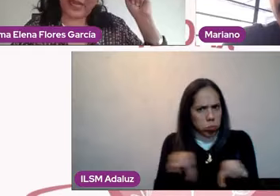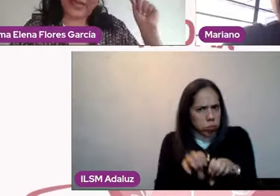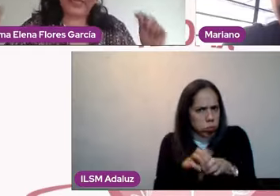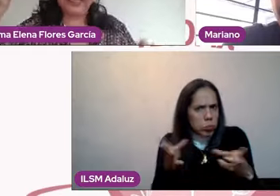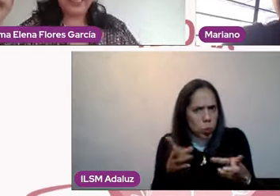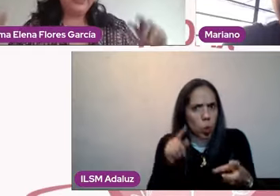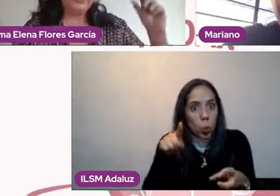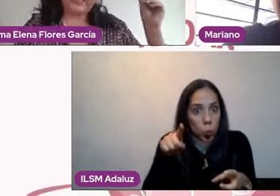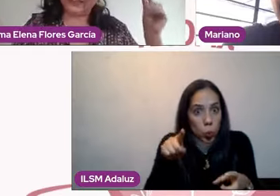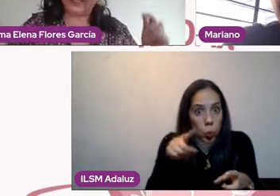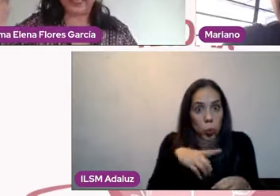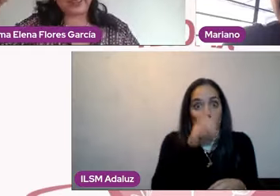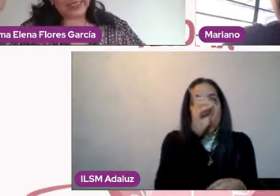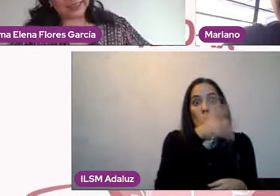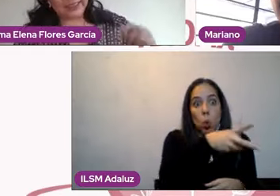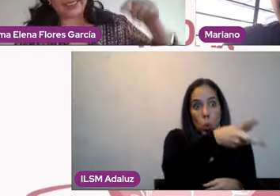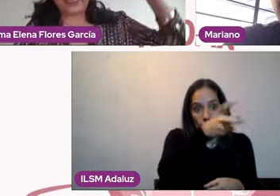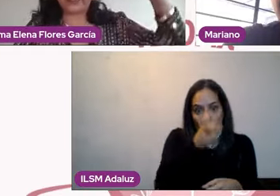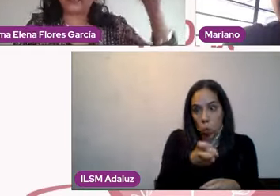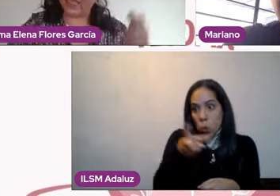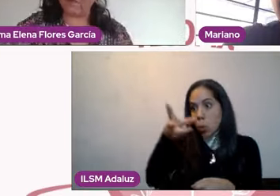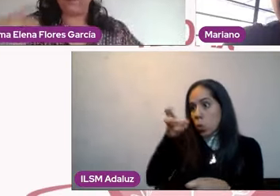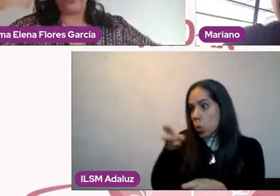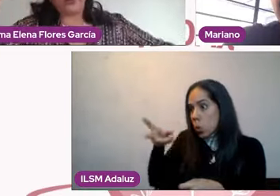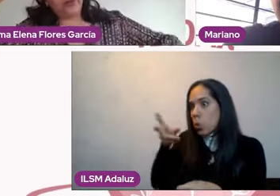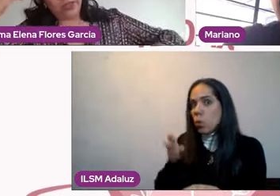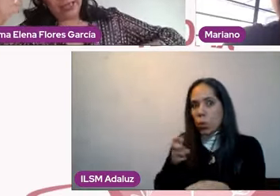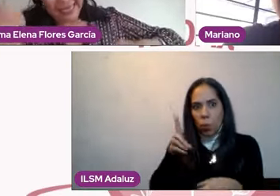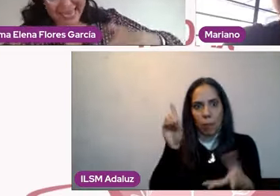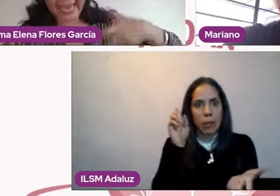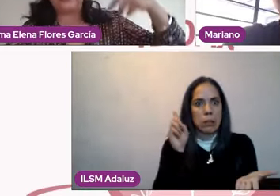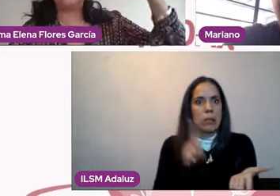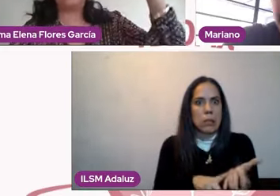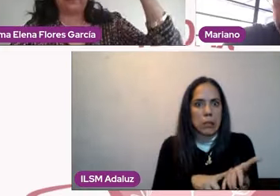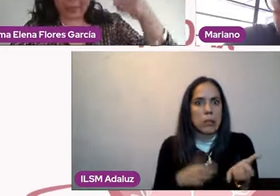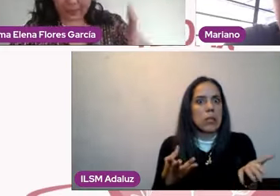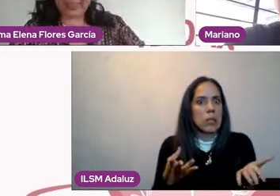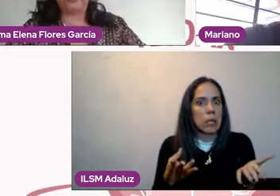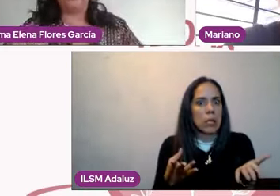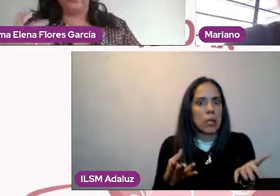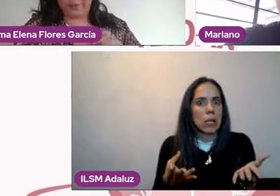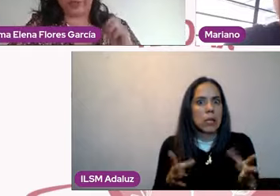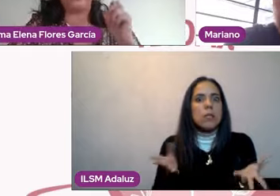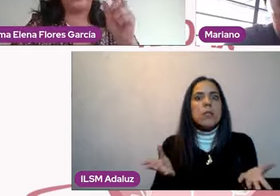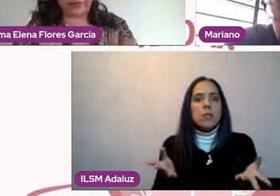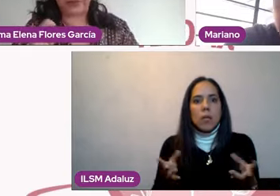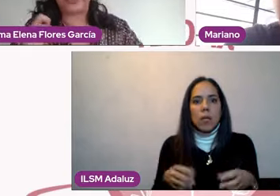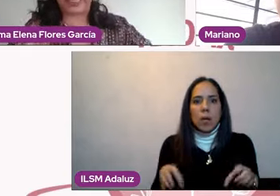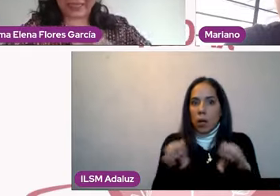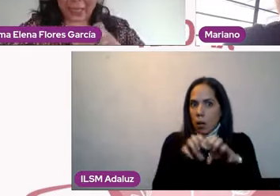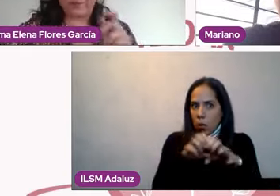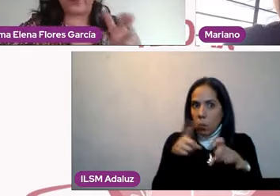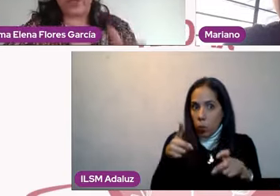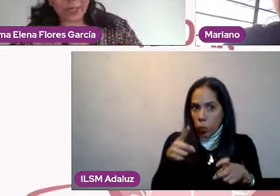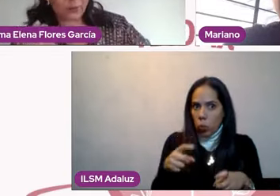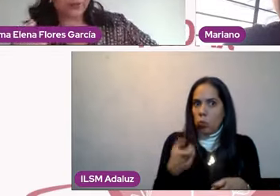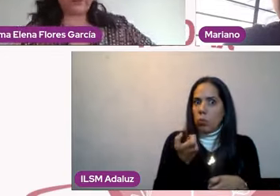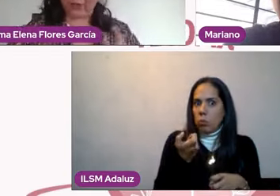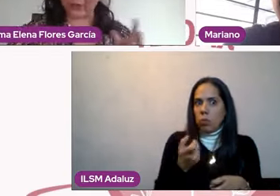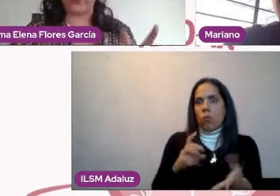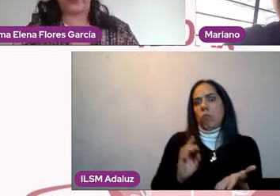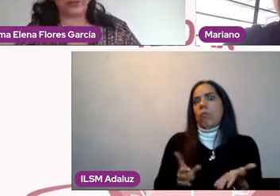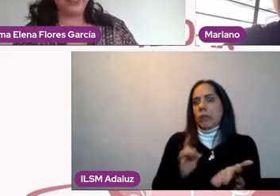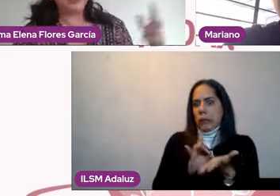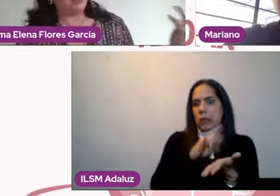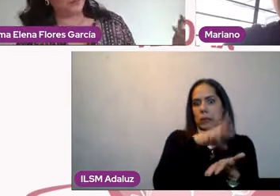personales, desde estás lista, tienes tiempo, ¿no? Quieres invertir, ¿no? Porque es una inversión hasta de tiempo, dinero,